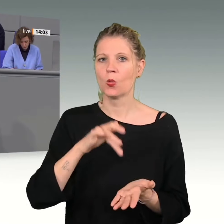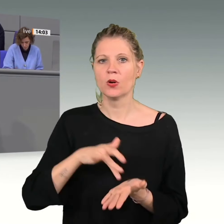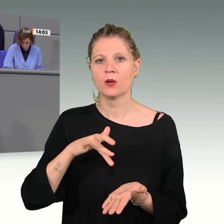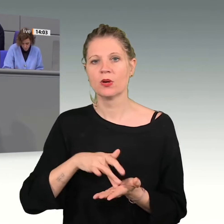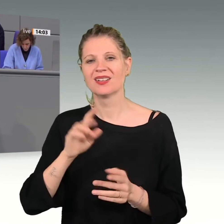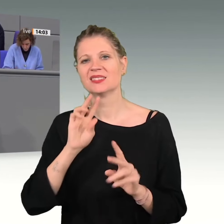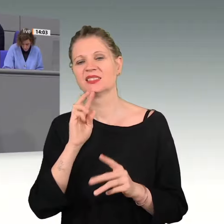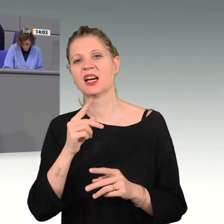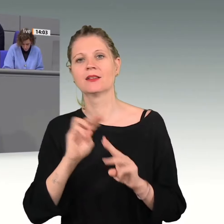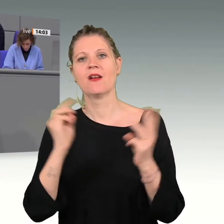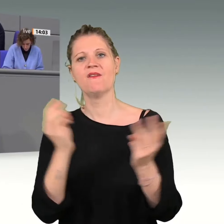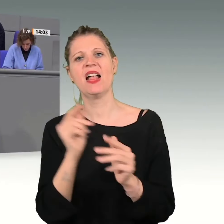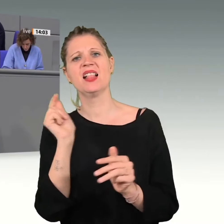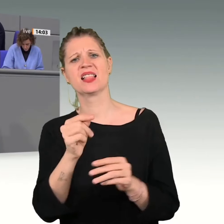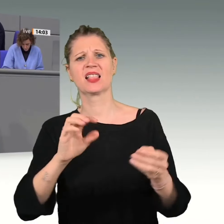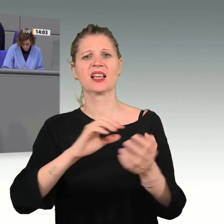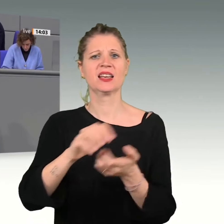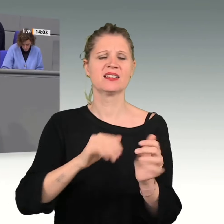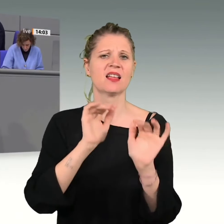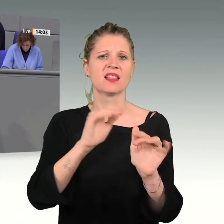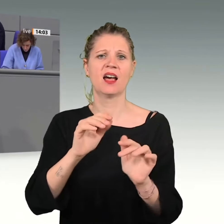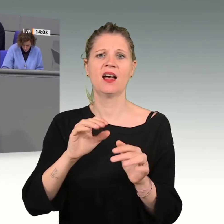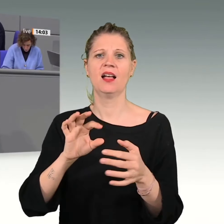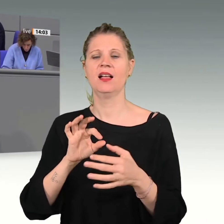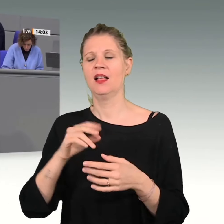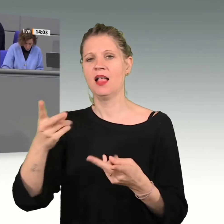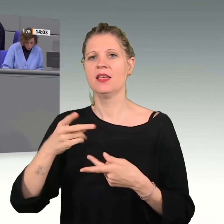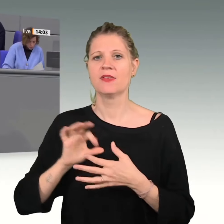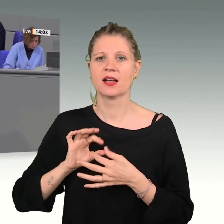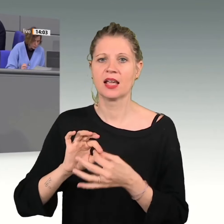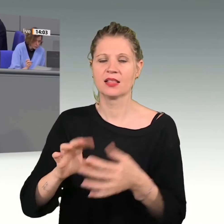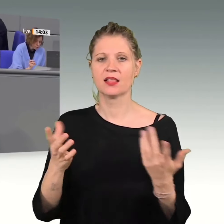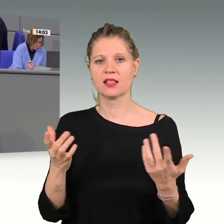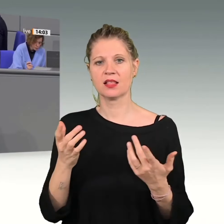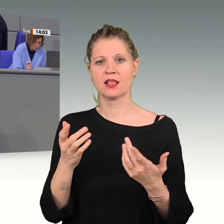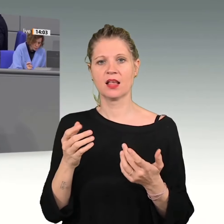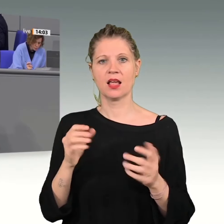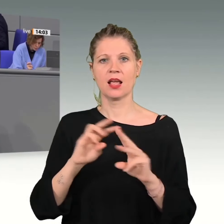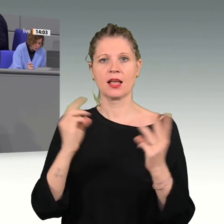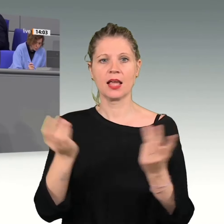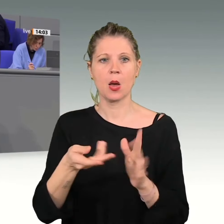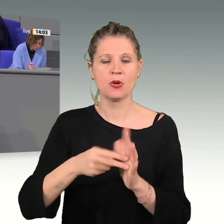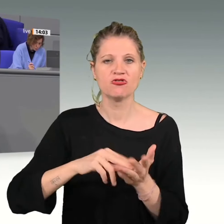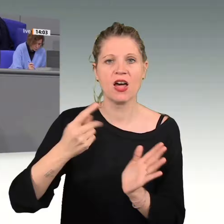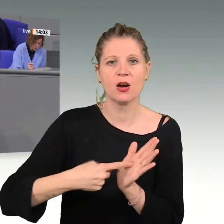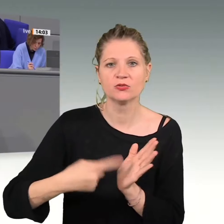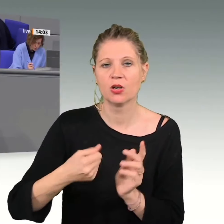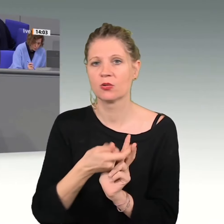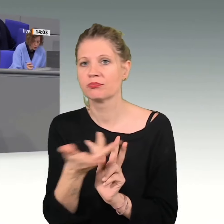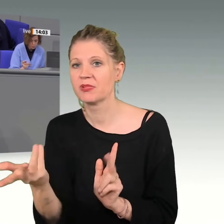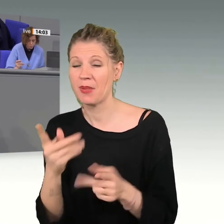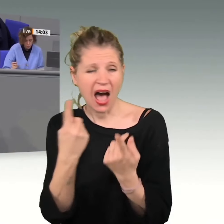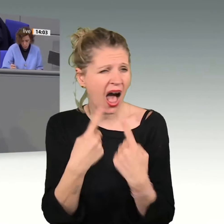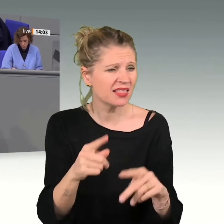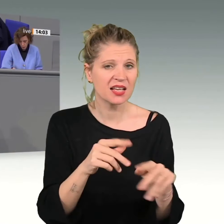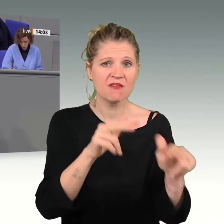Komplexität der Weltmärkte und der Lieferketten, auf geopolitische Herausforderungen. Dass andere Volkswirtschaften damit auch umgehen müssen